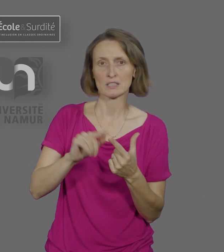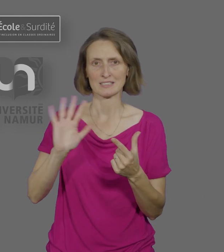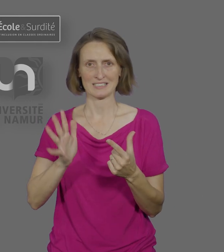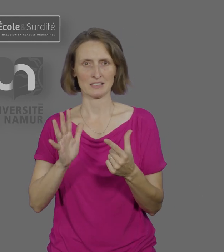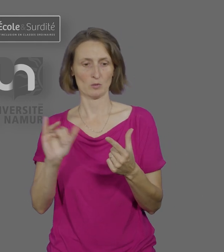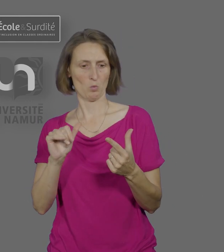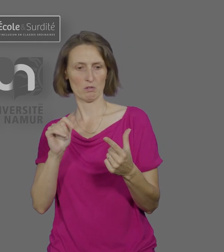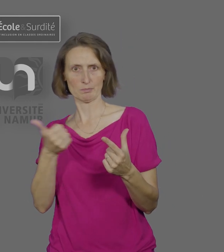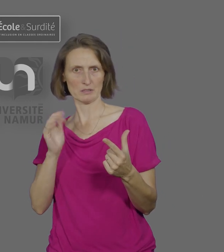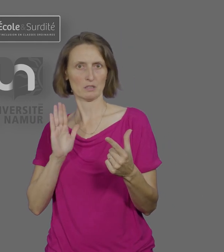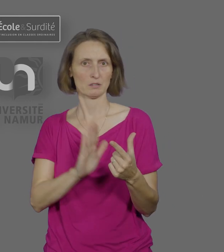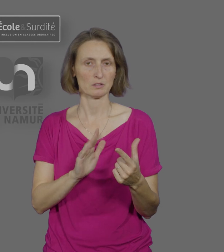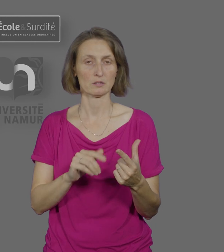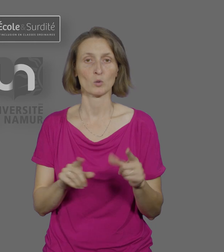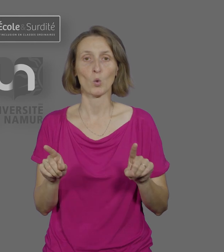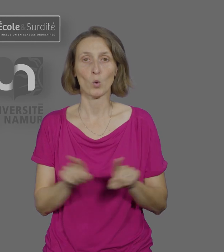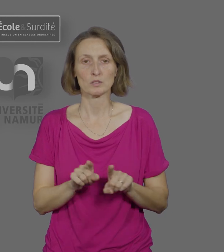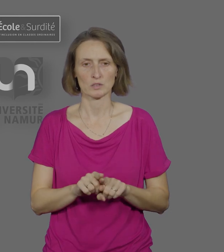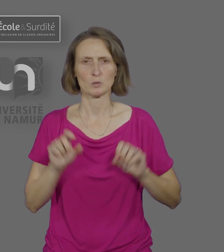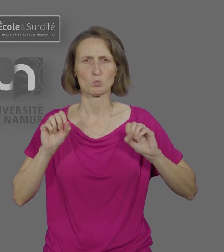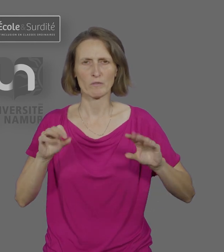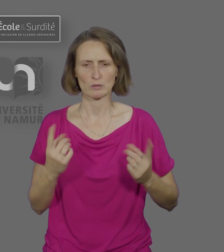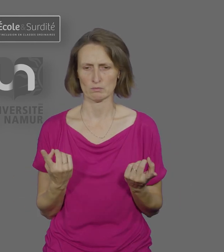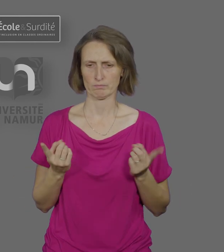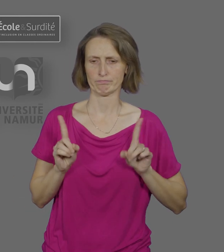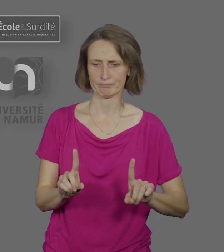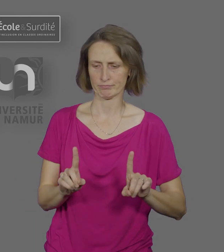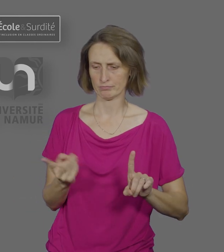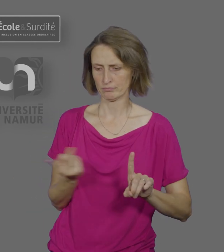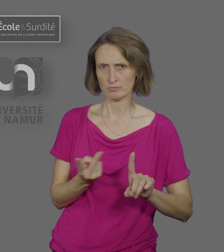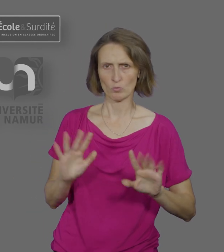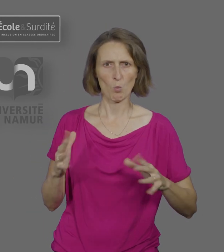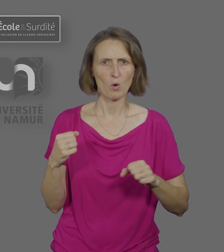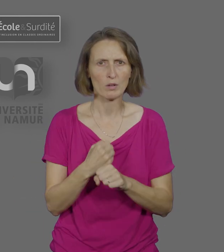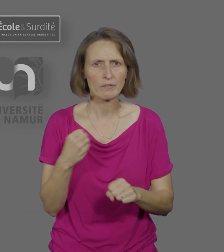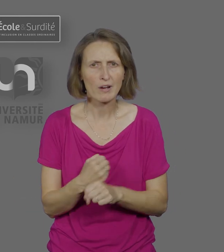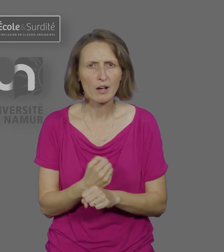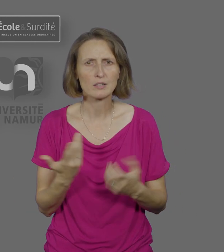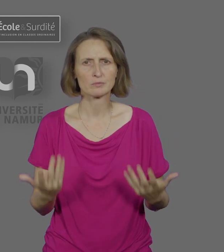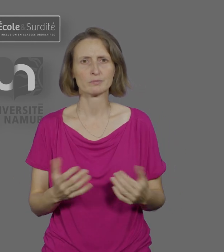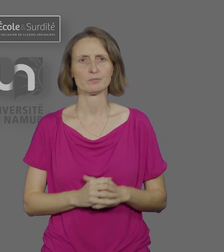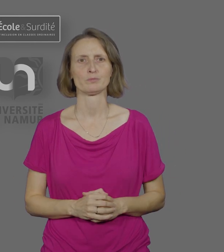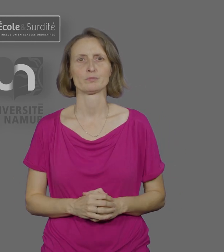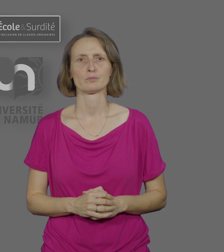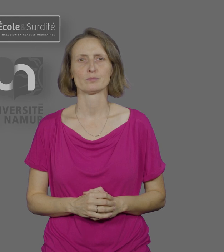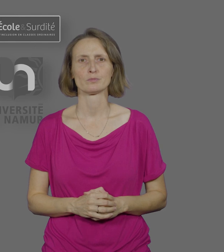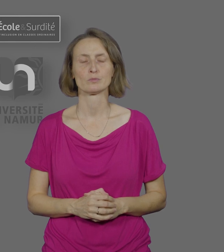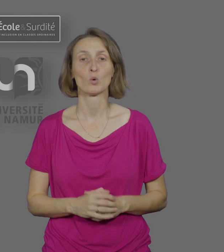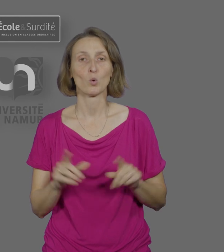de la collaboration des enseignants qui travaillent en binôme, des implications pédagogiques de la